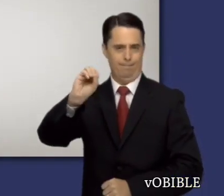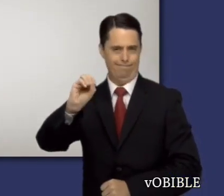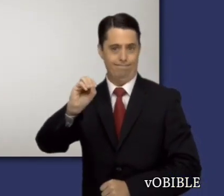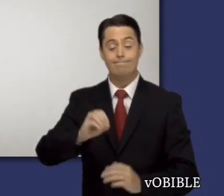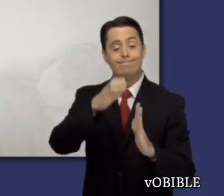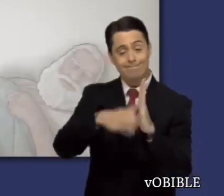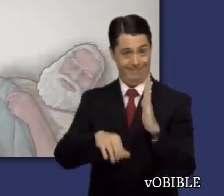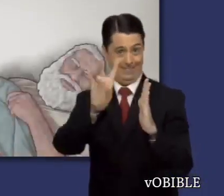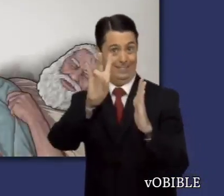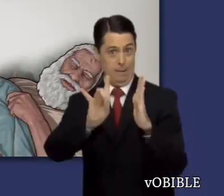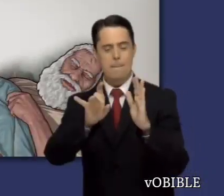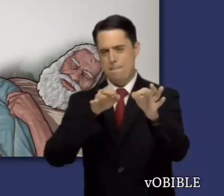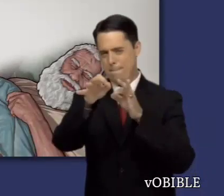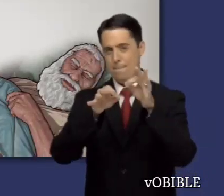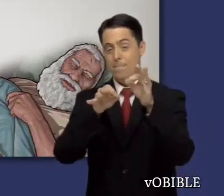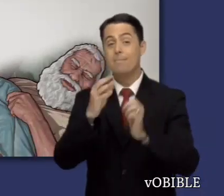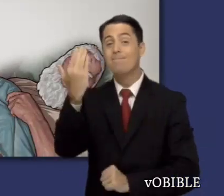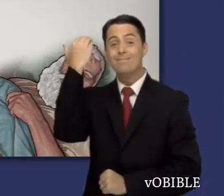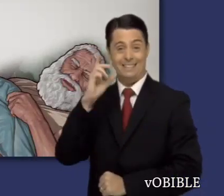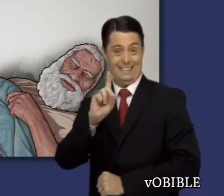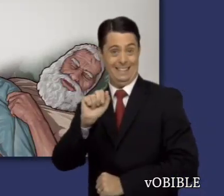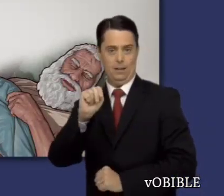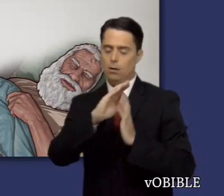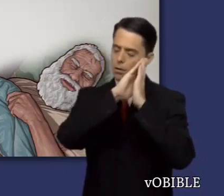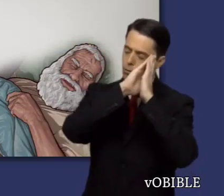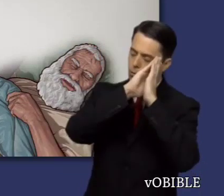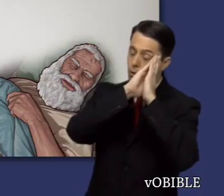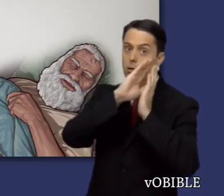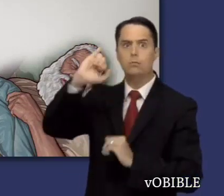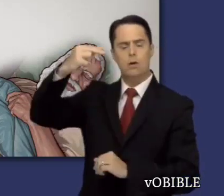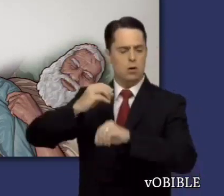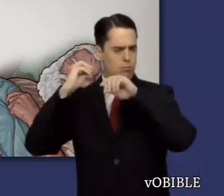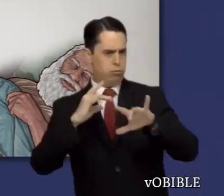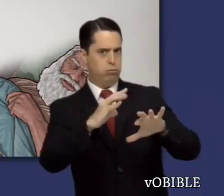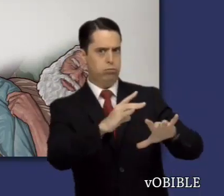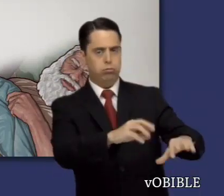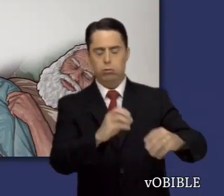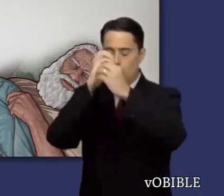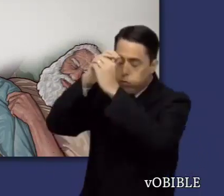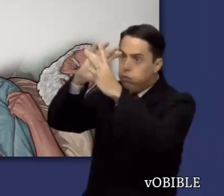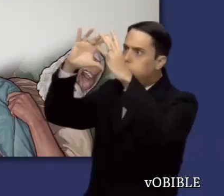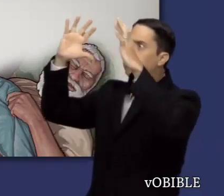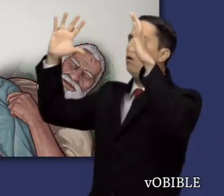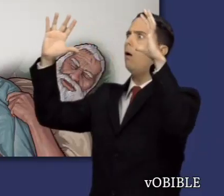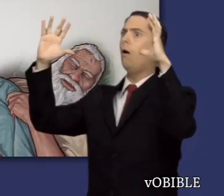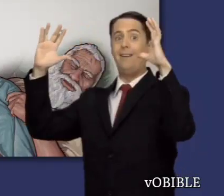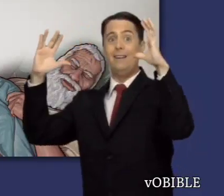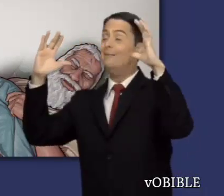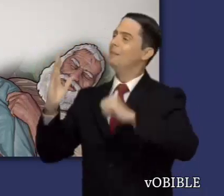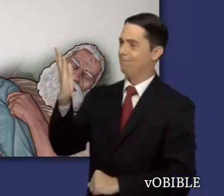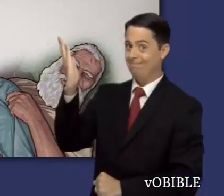Los capítulos 7 y 8 describen las visiones que tiene Daniel de unas bestias que representan el ascenso y la caída de